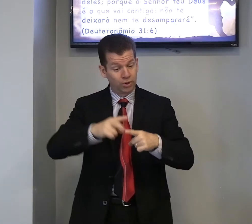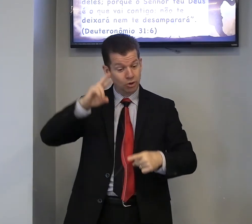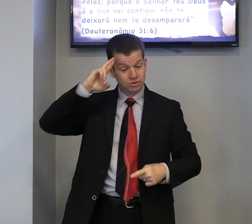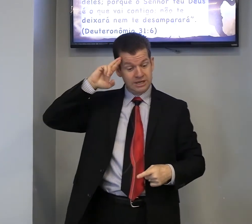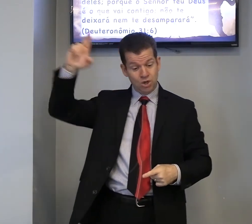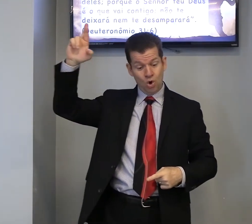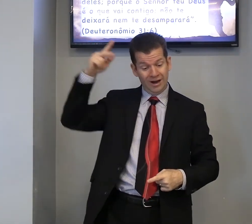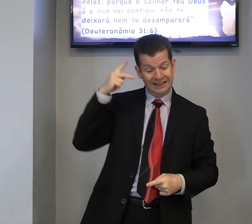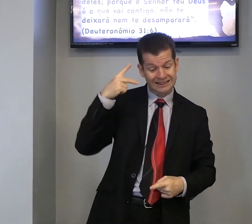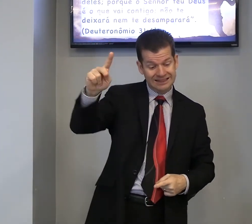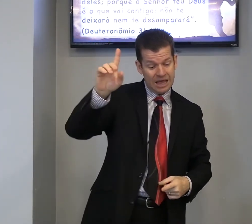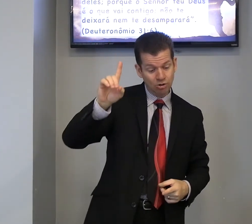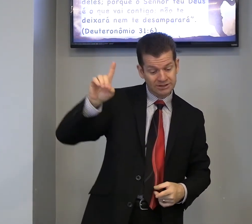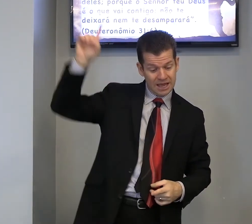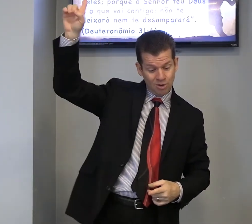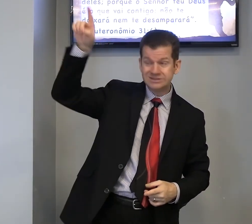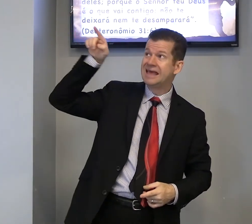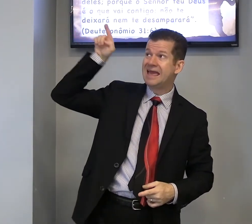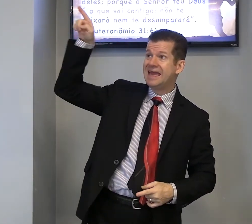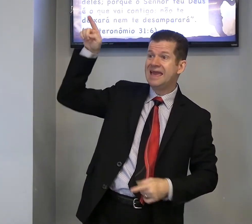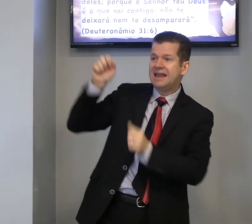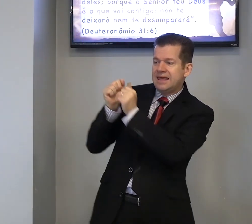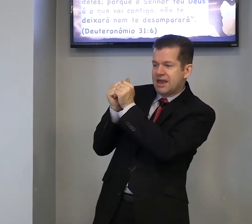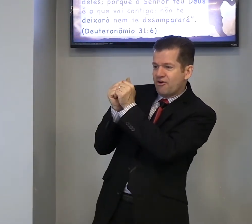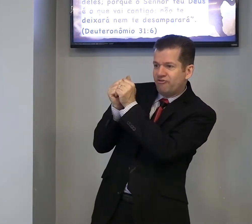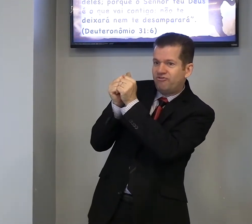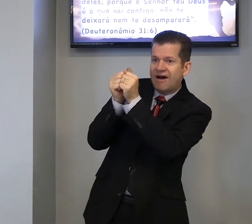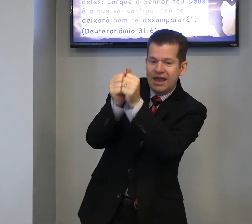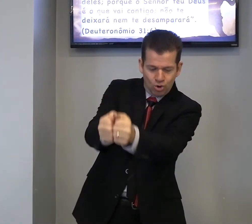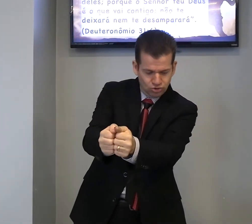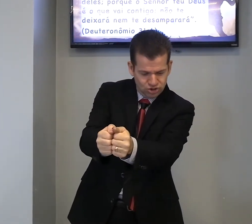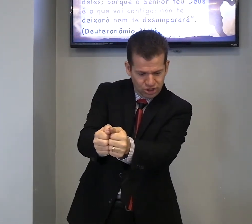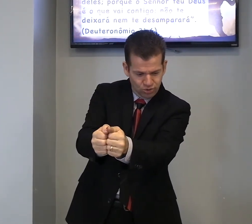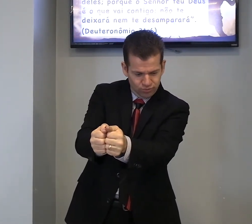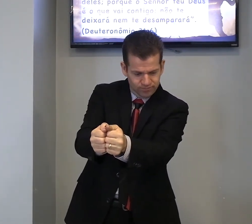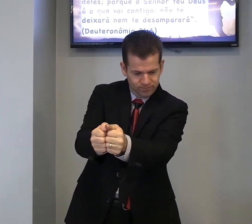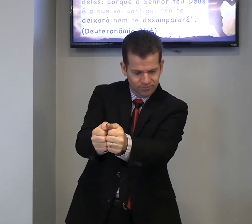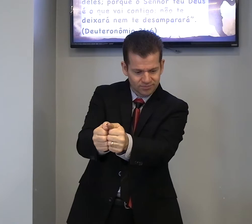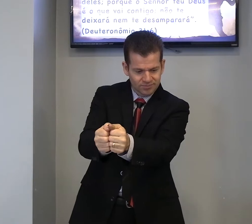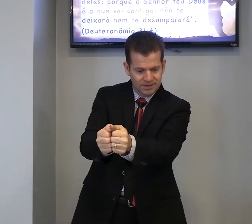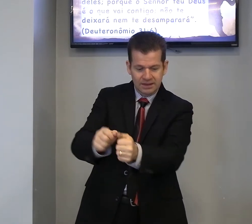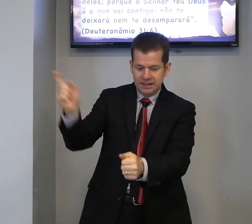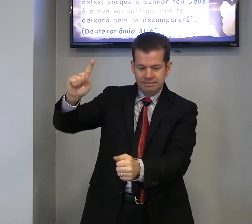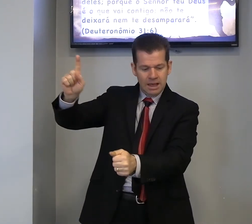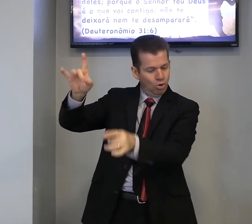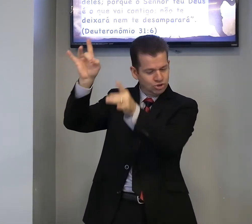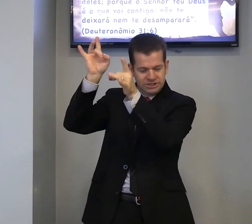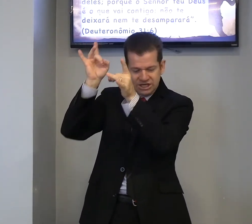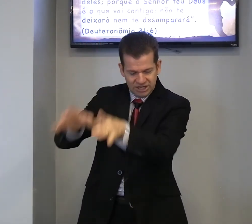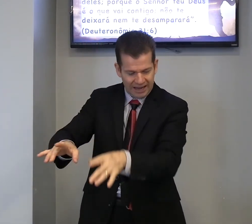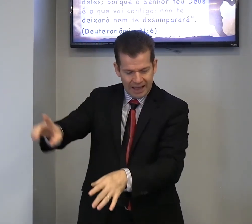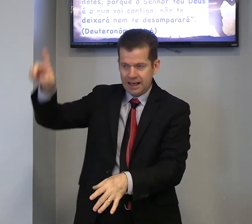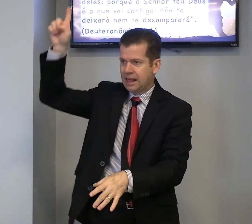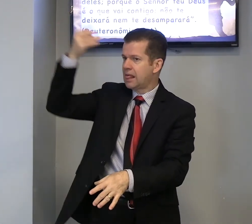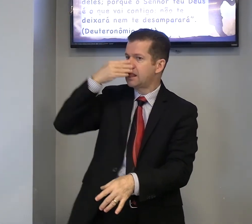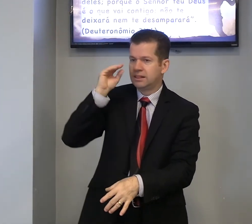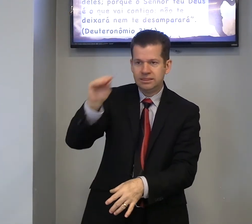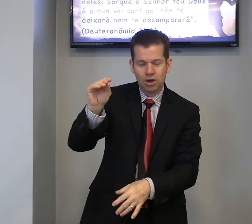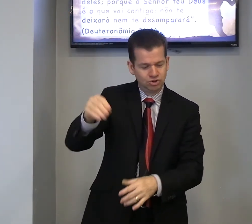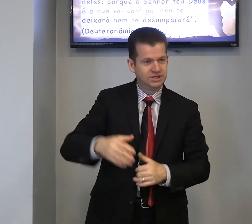porque o Senhor, teu Deus, Ele, vai contigo, não te deixará, não te